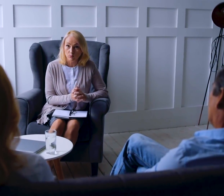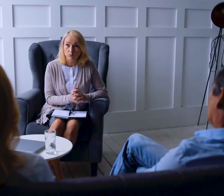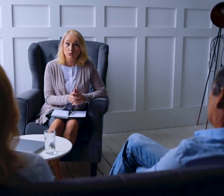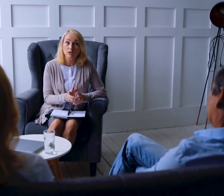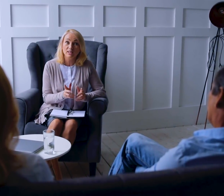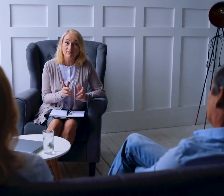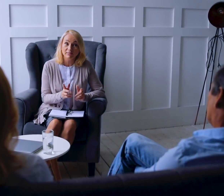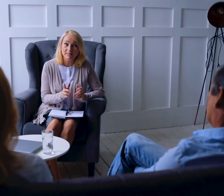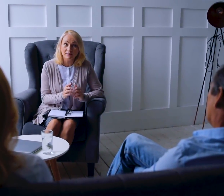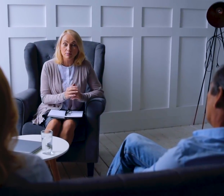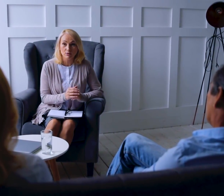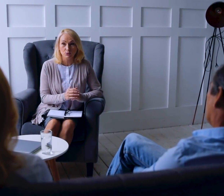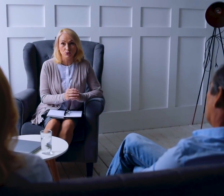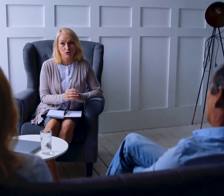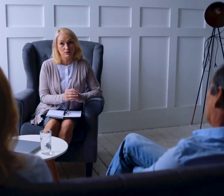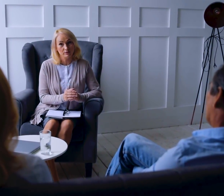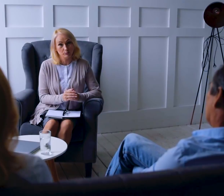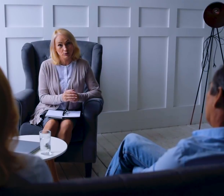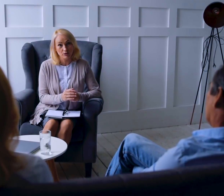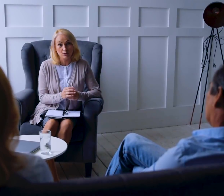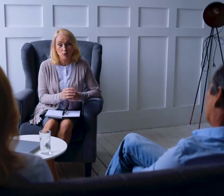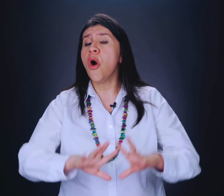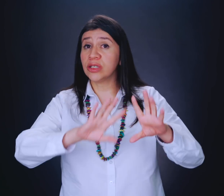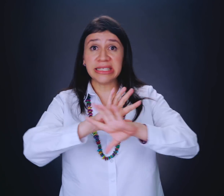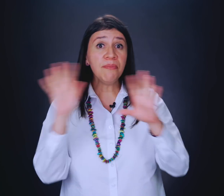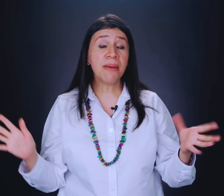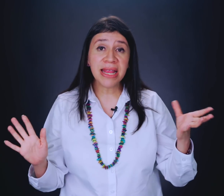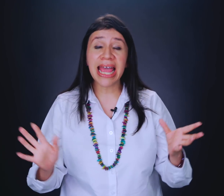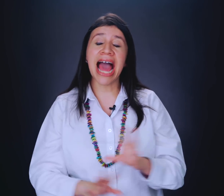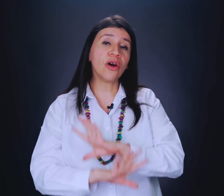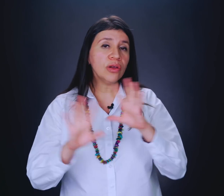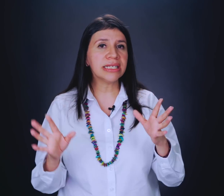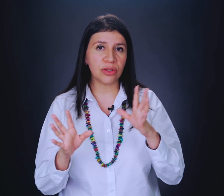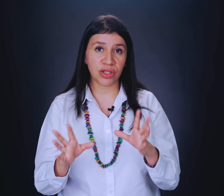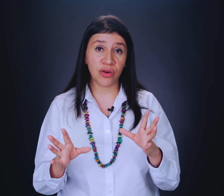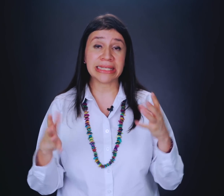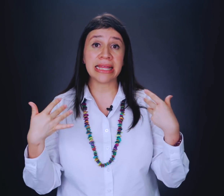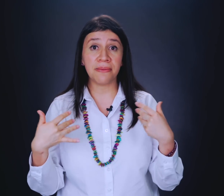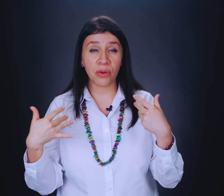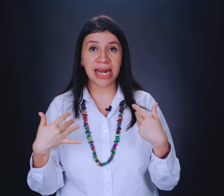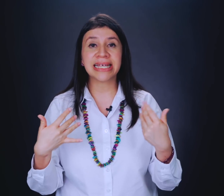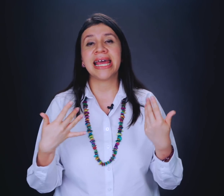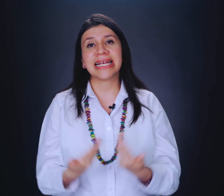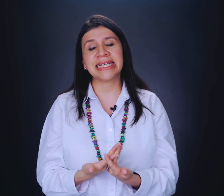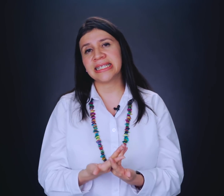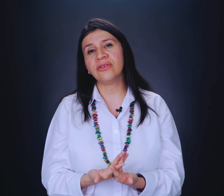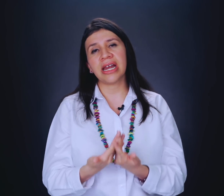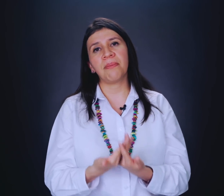esos celos se estén alimentando, si a lo mejor hay una historia de familia, o si simplemente hay otras situaciones individuales que están haciendo que la